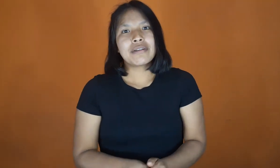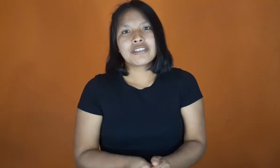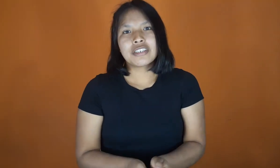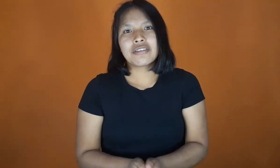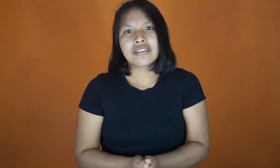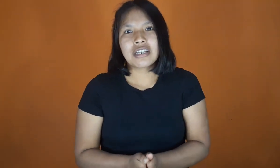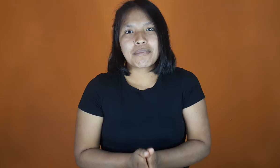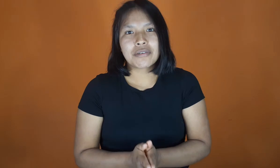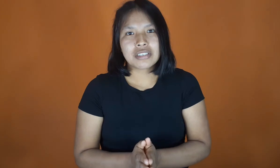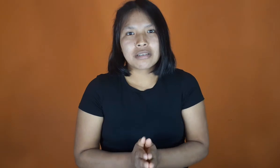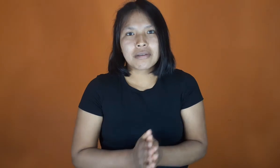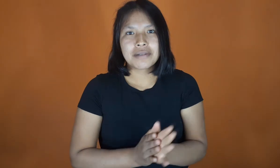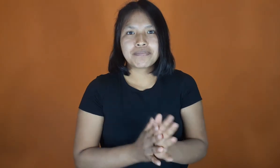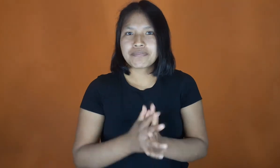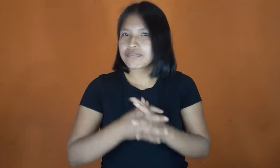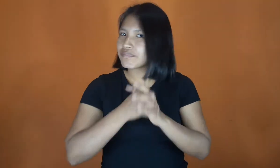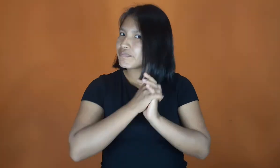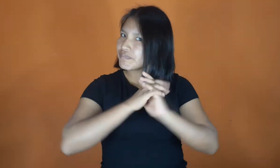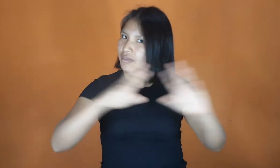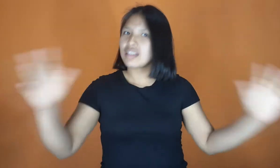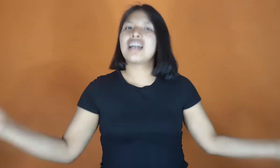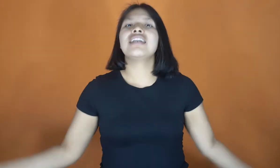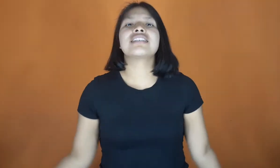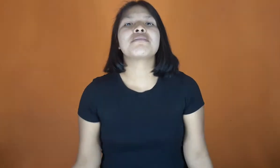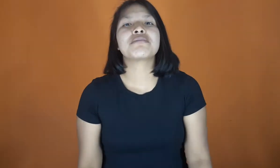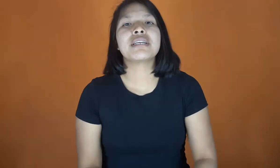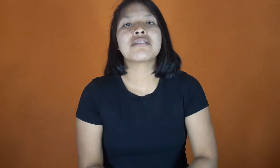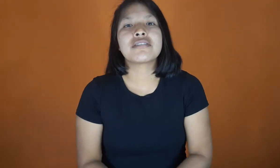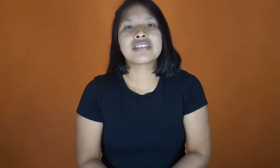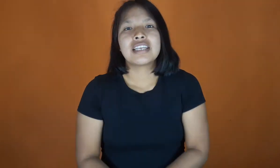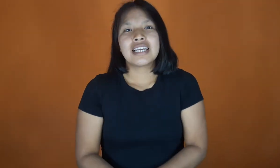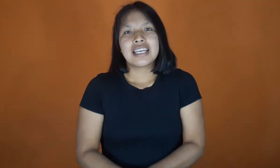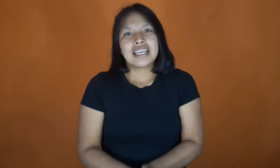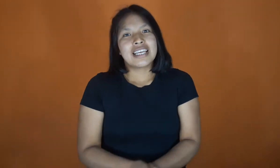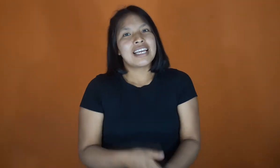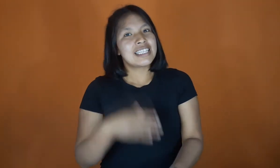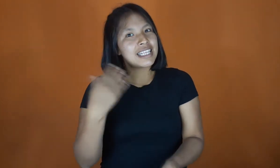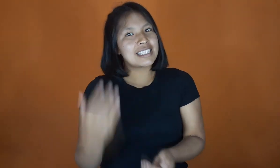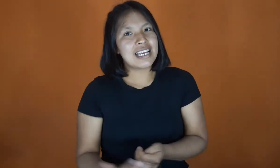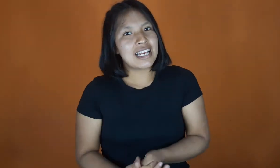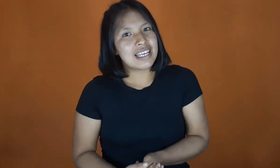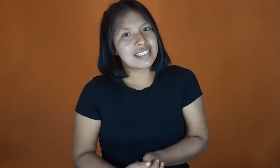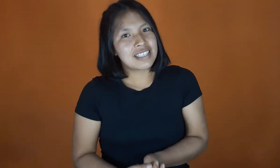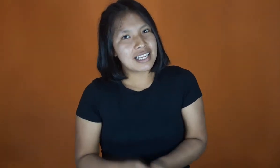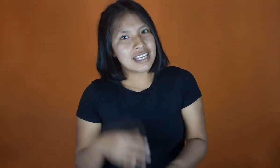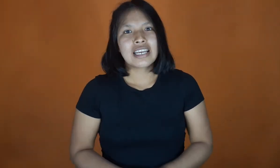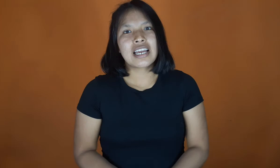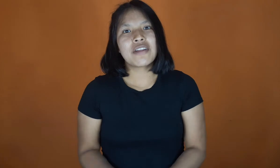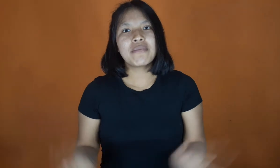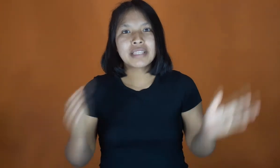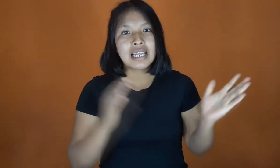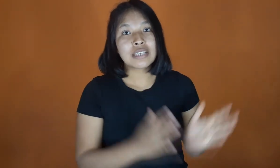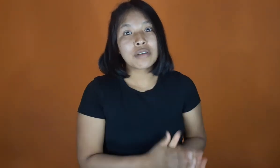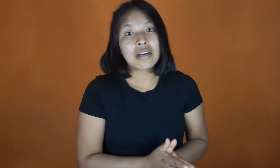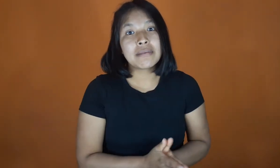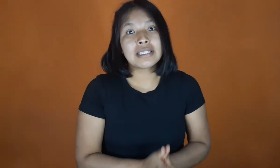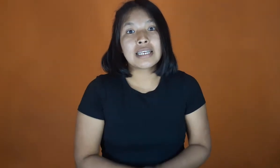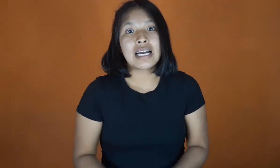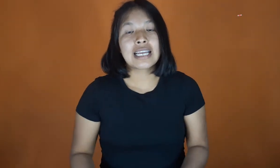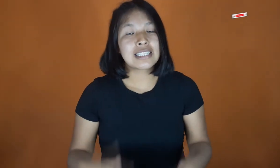chicos, la próxima. Ahí estamos viéndonos. Y antes de salir, quiero invitarles nuevamente a que se